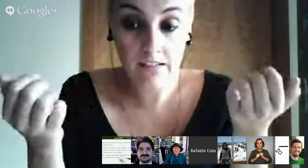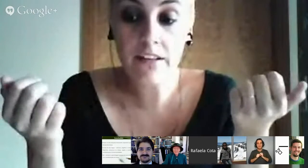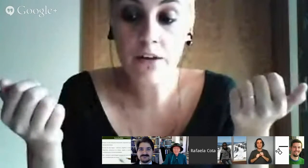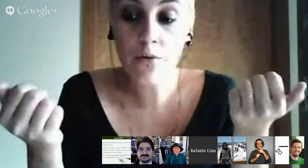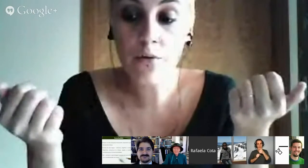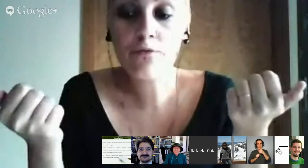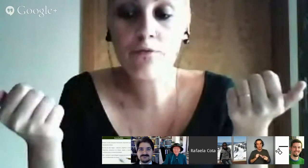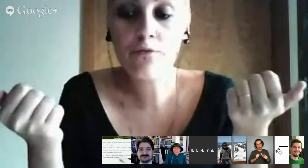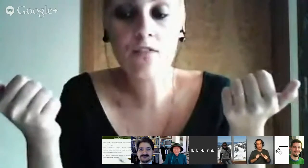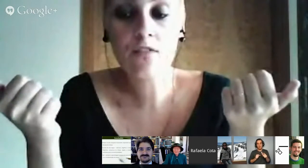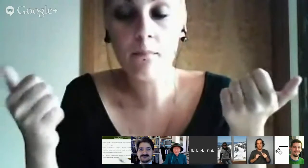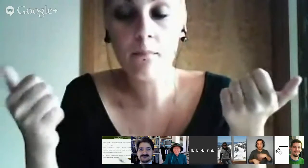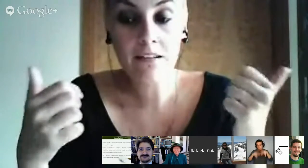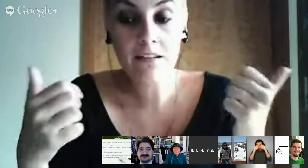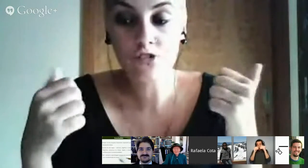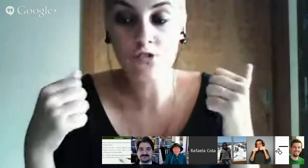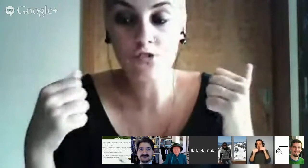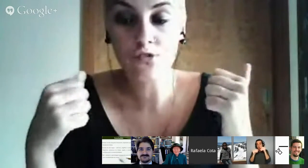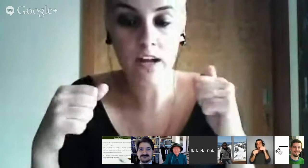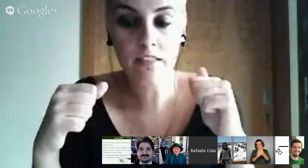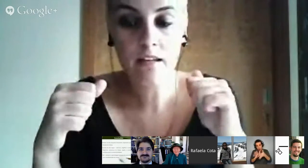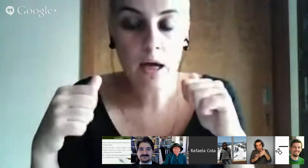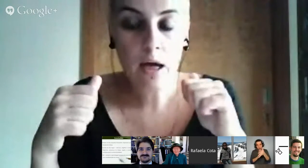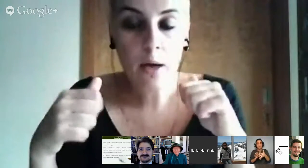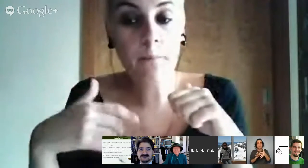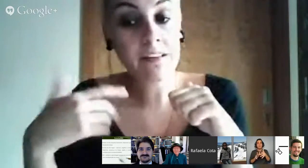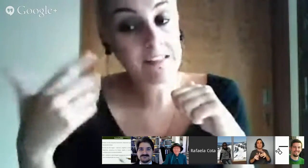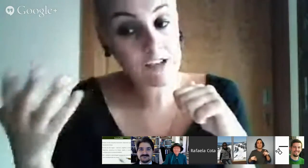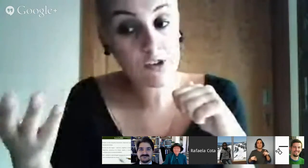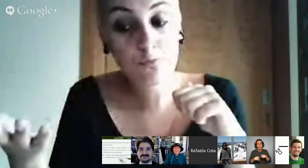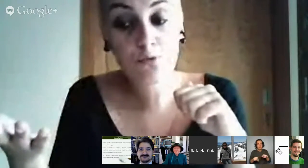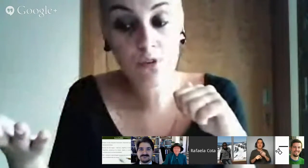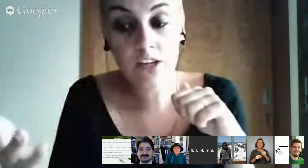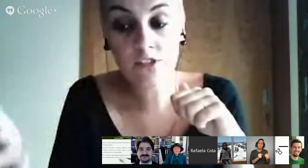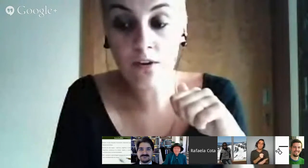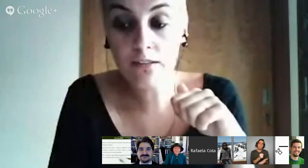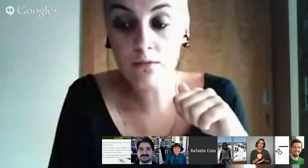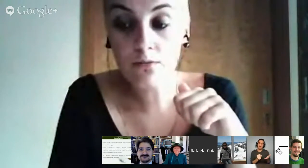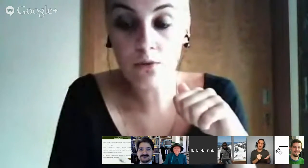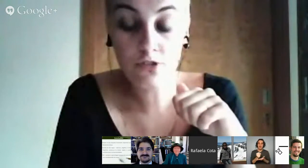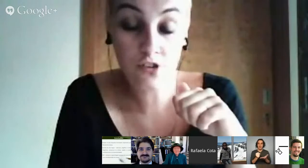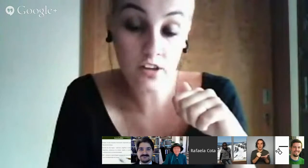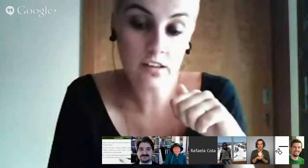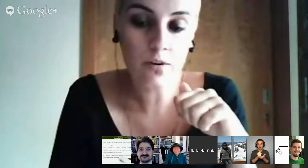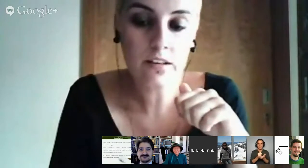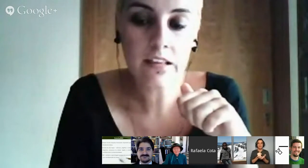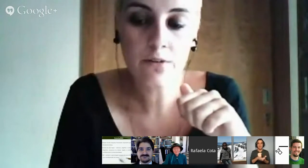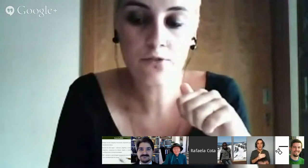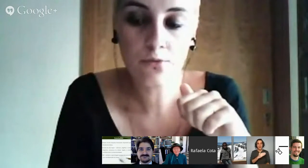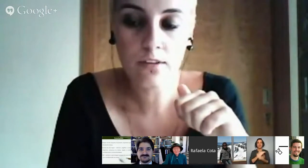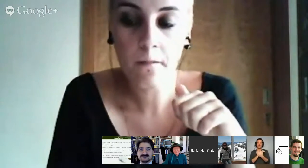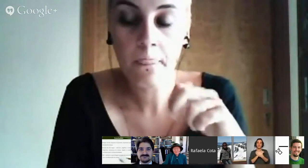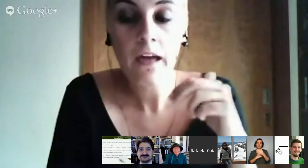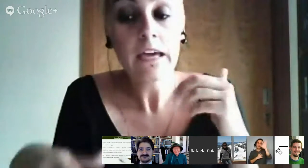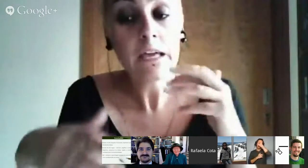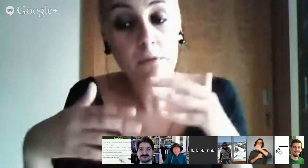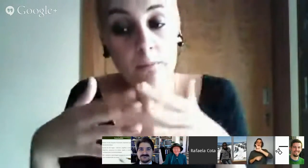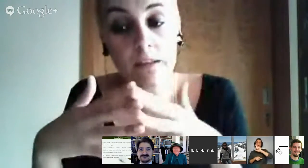aquisição da língua e fornece uma base estruturada para a aprendizagem do português enquanto escrito enquanto língua segunda e